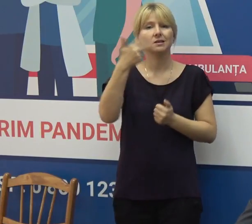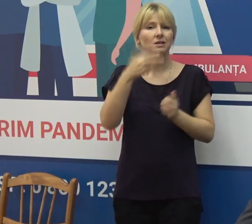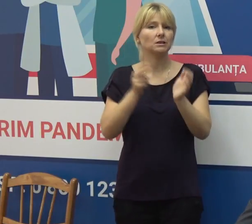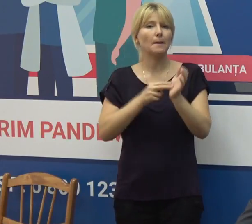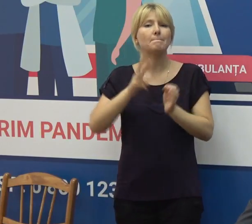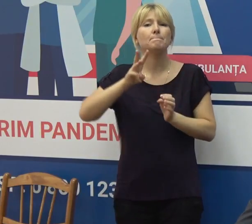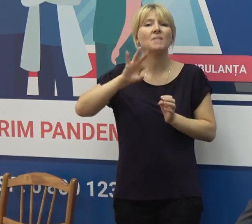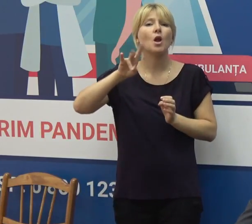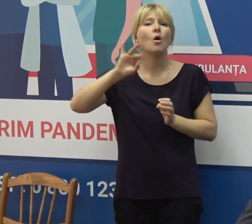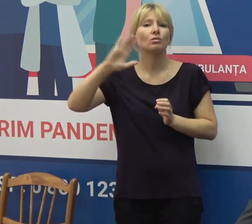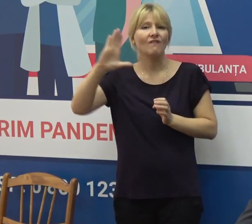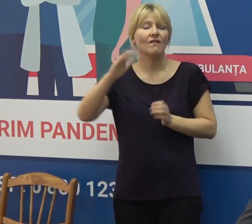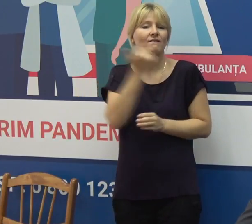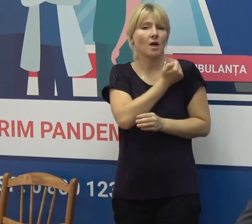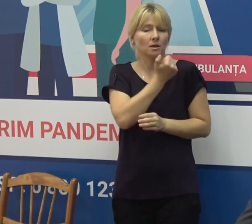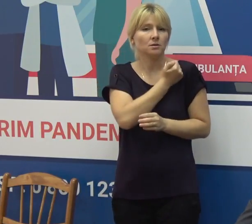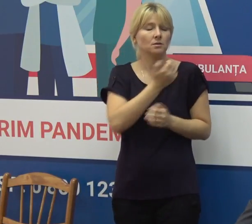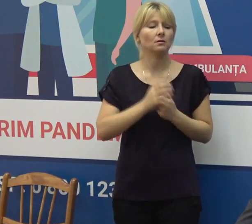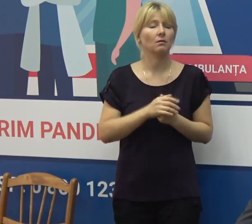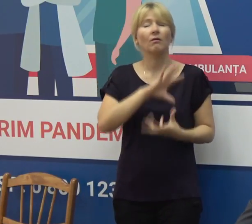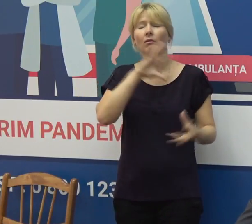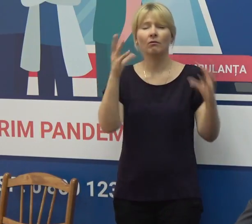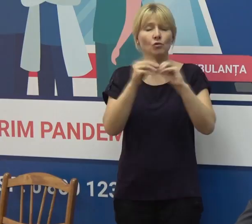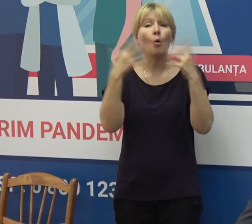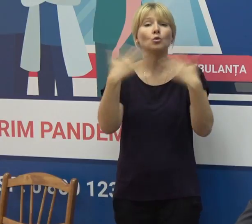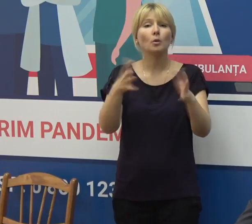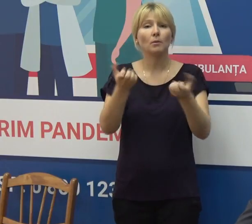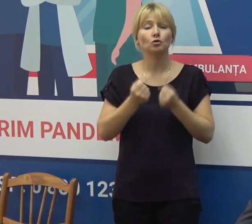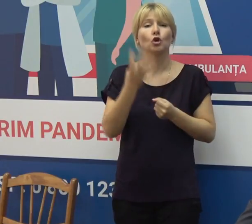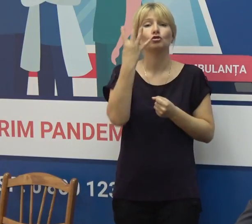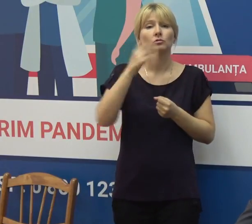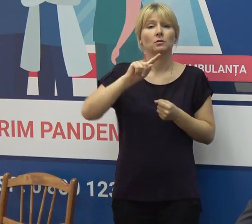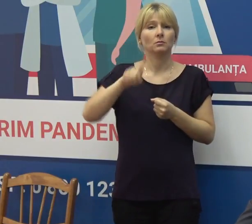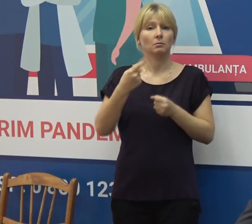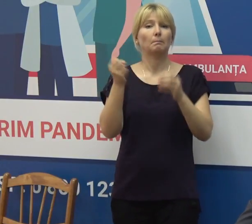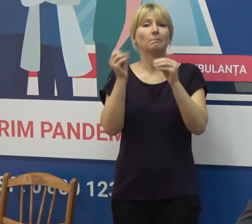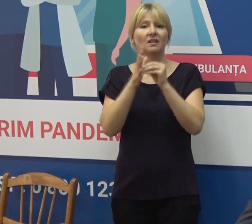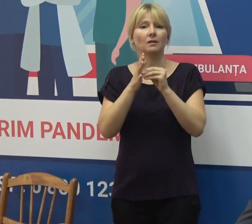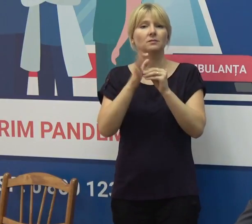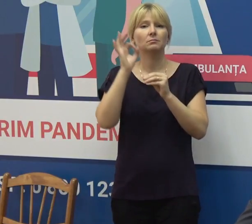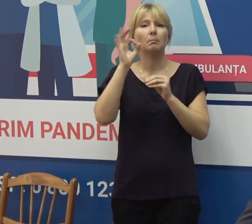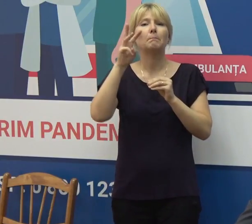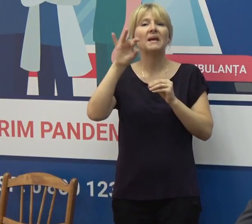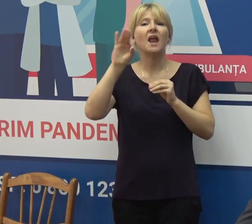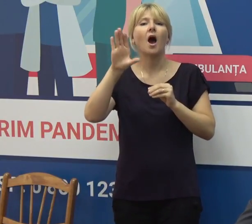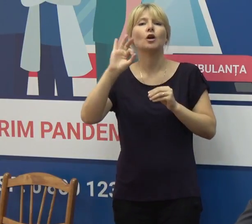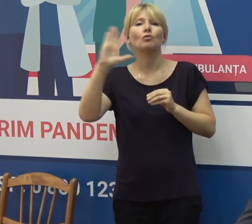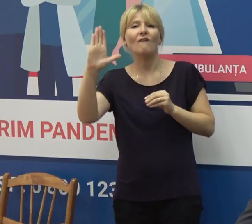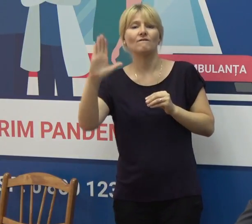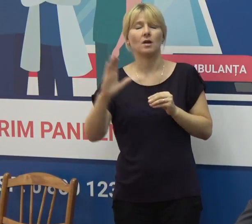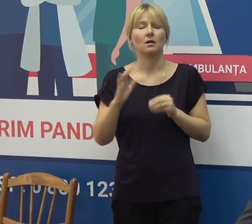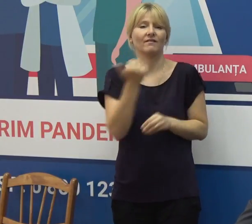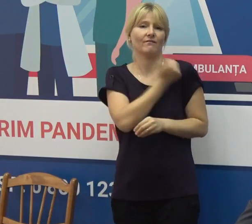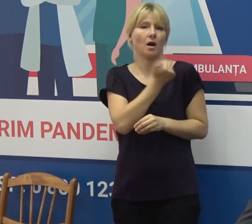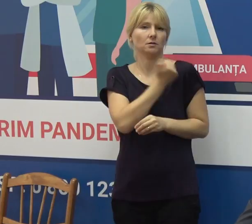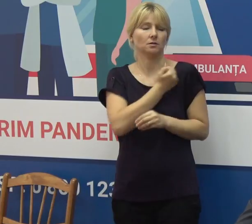de milioane de vaccinuri, în total au fost administrate 4,15 miliarde dozi de vaccin.